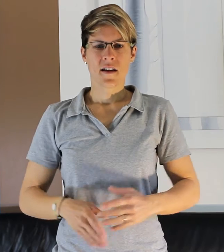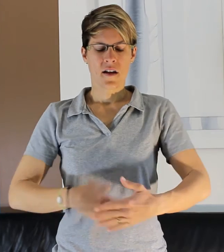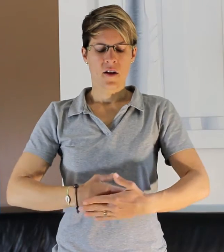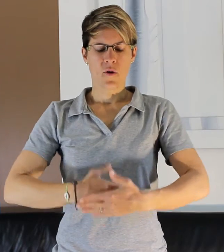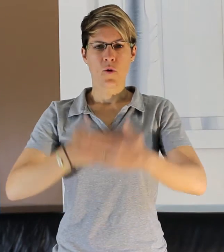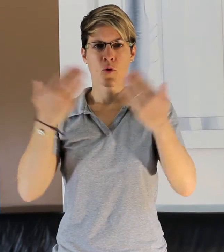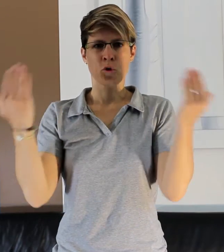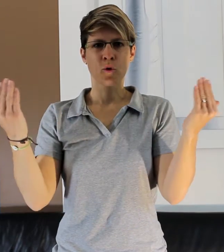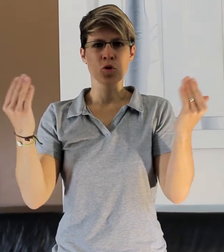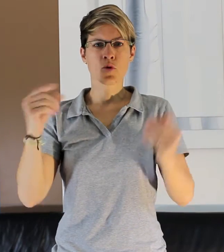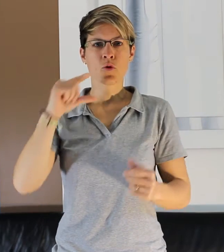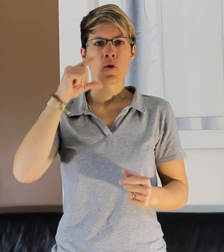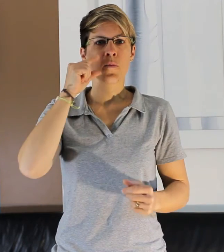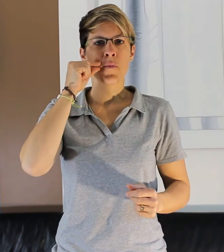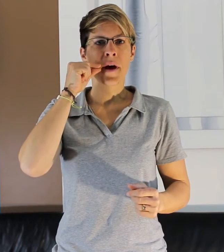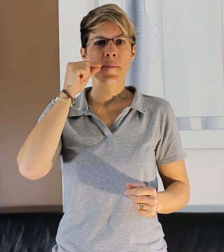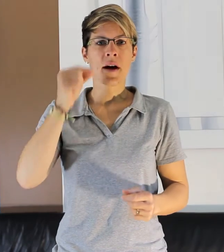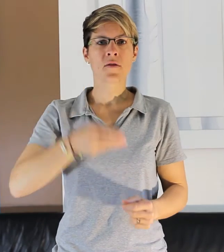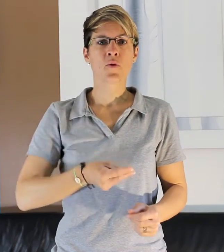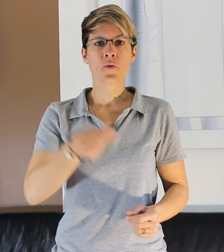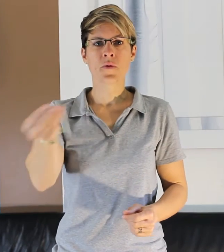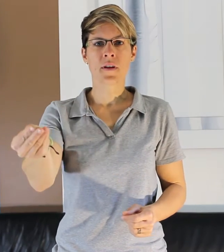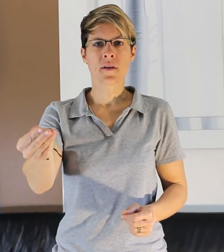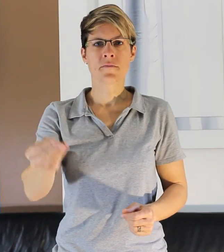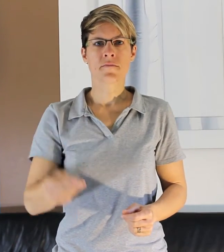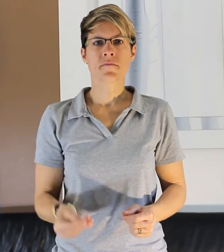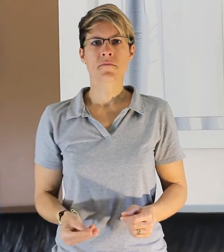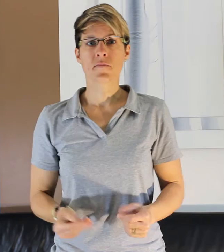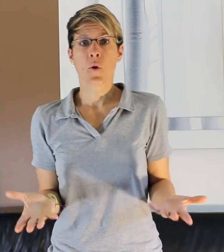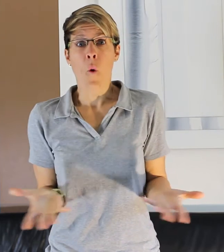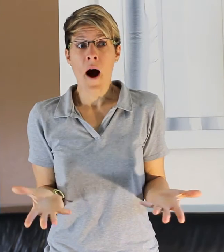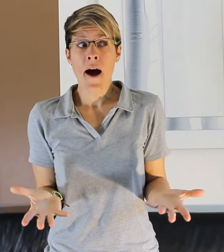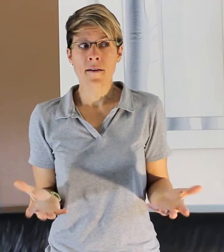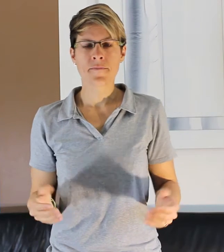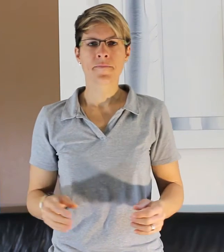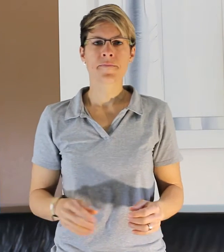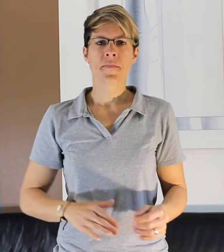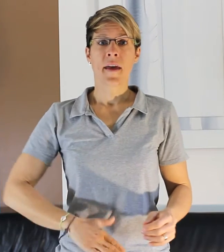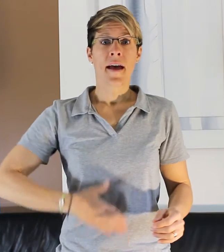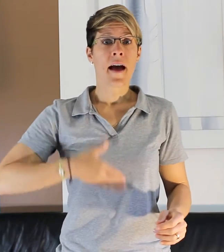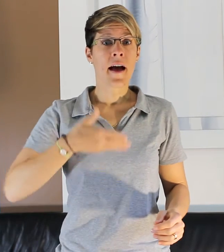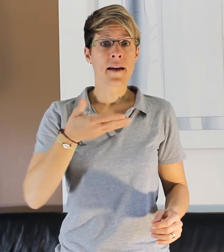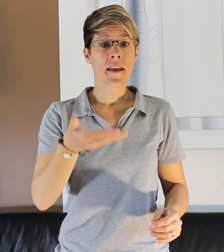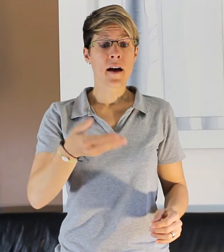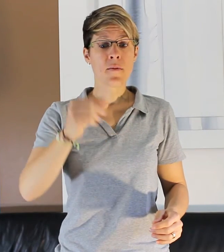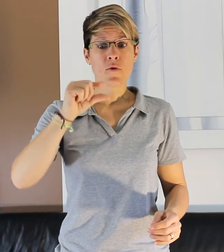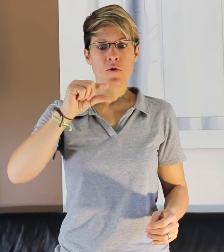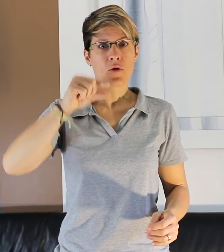L'autre jour, mon père m'a donné. Quoi ? Un amour de